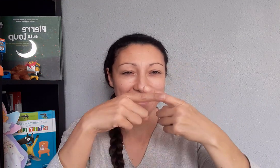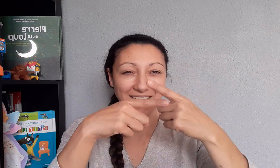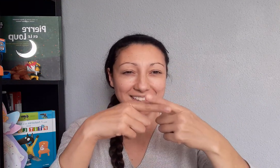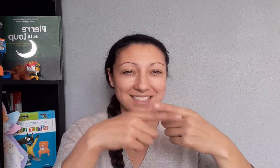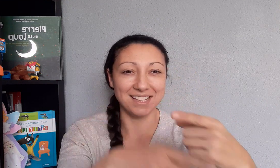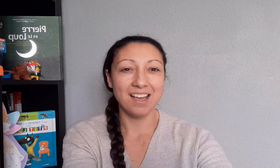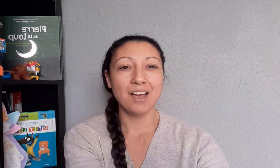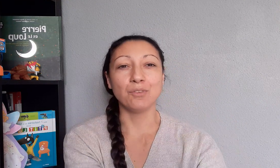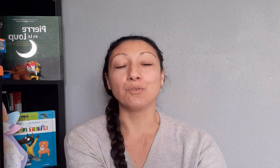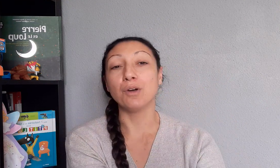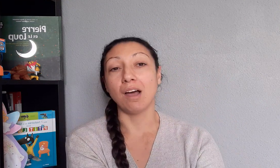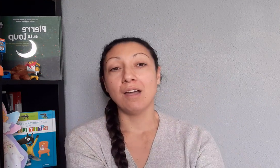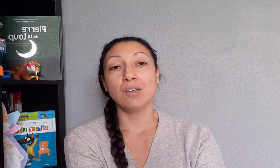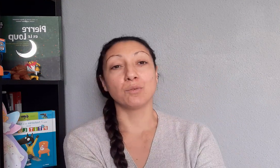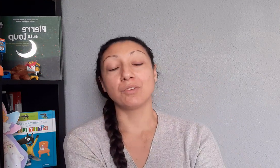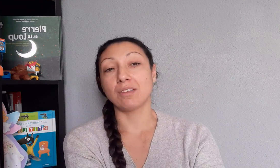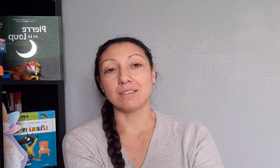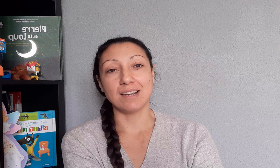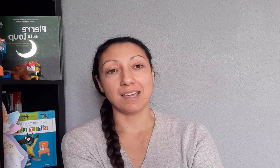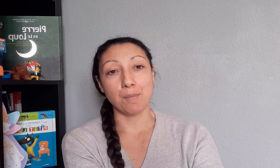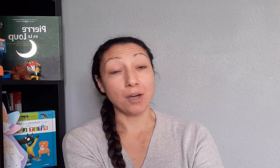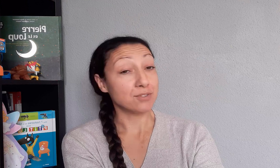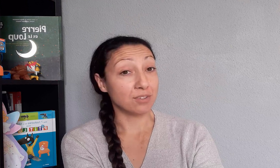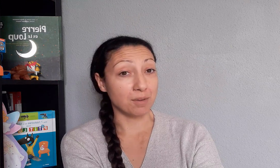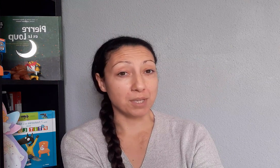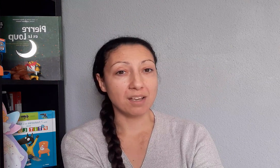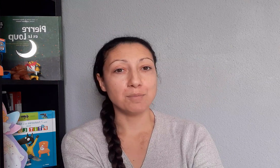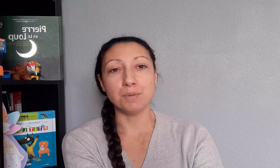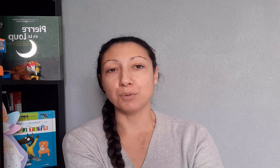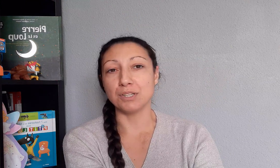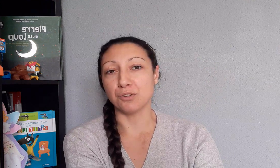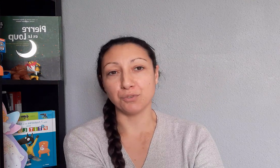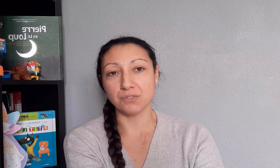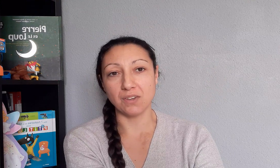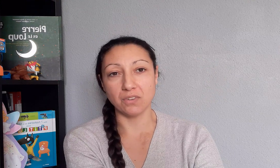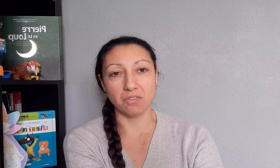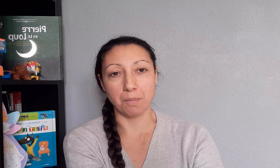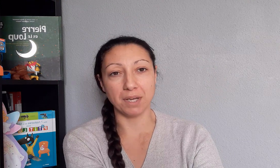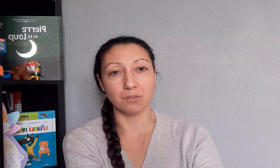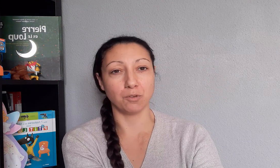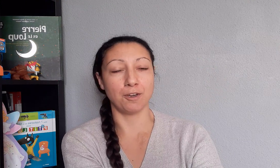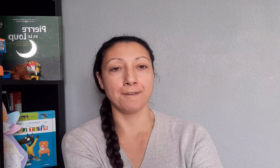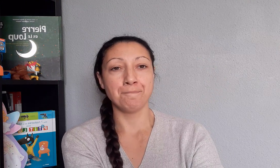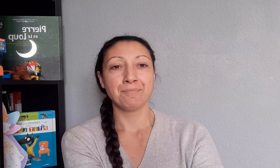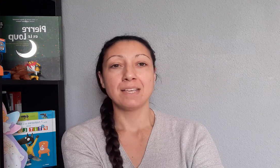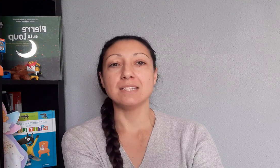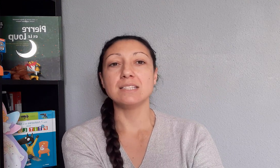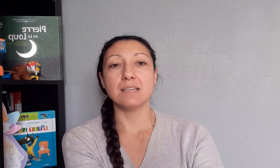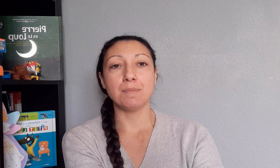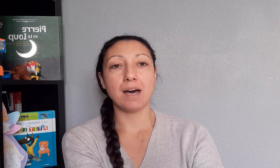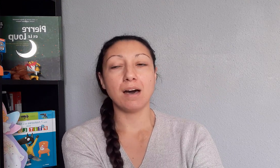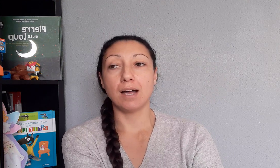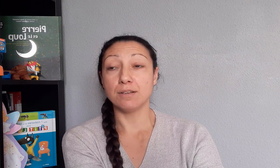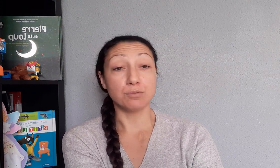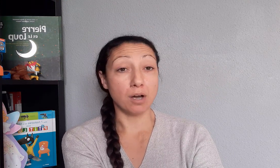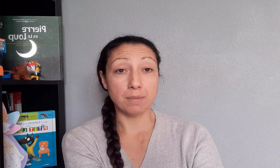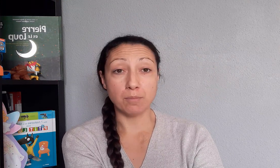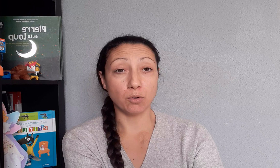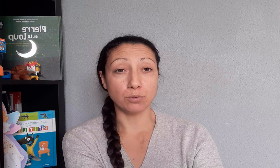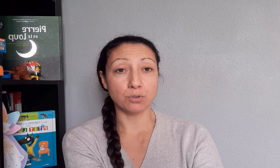interdit. Donc voilà, certains se l'accaparent et c'est très bien. Et puis pour les enfants, c'est assez sympa. Donc n'hésitez pas à aller voir même en Grande